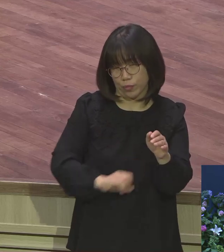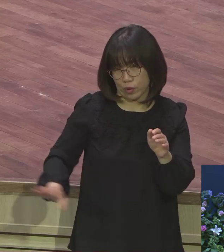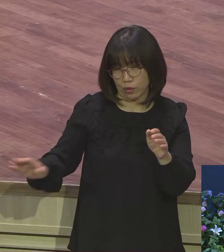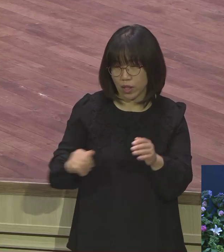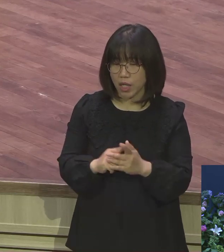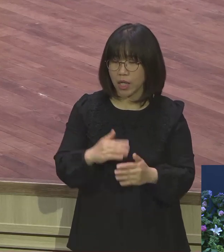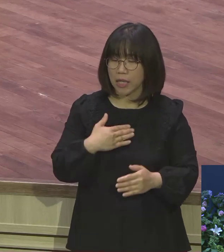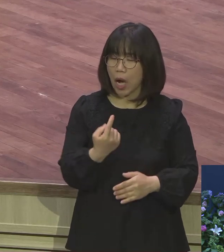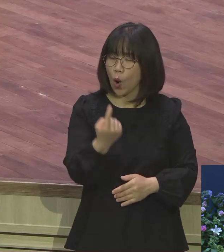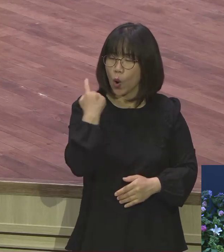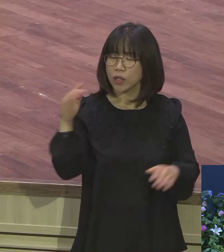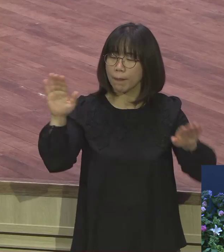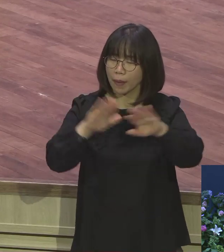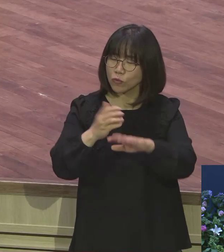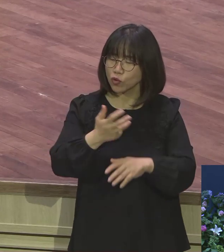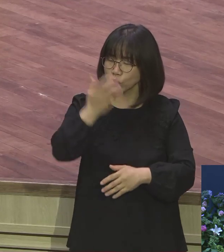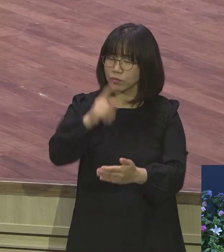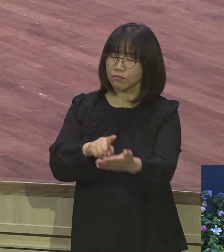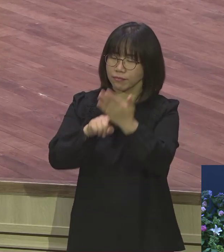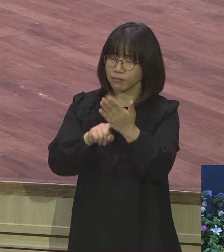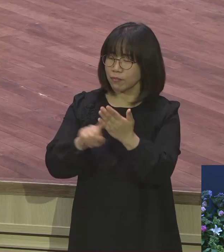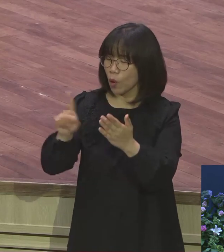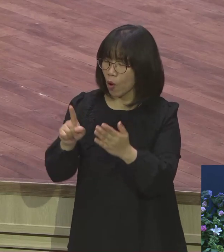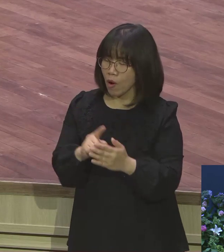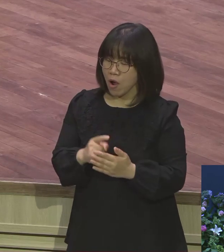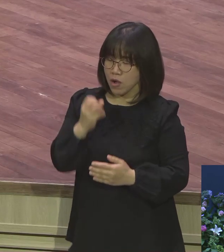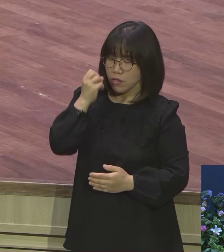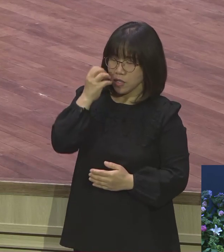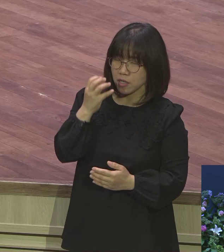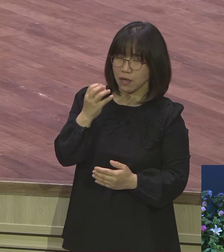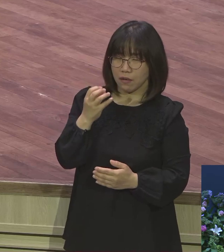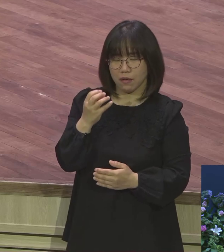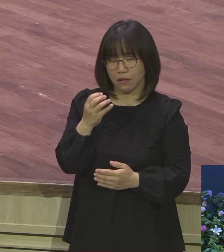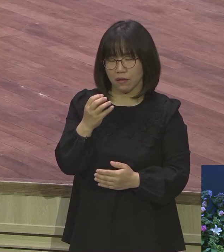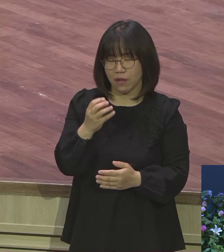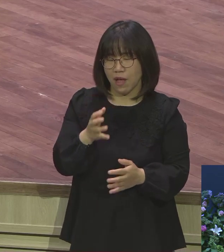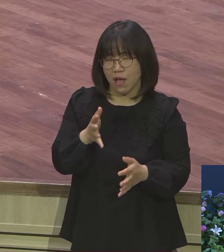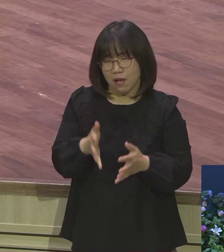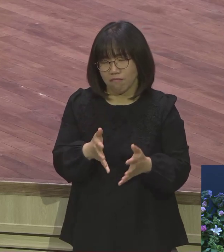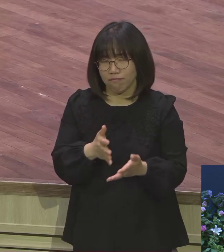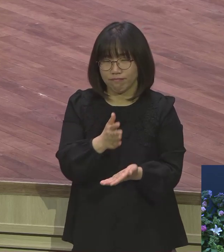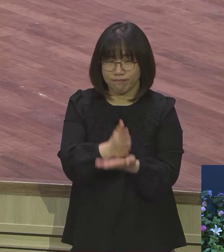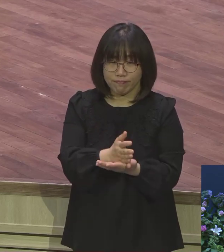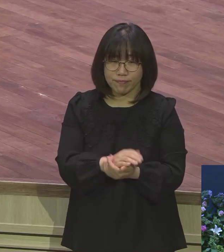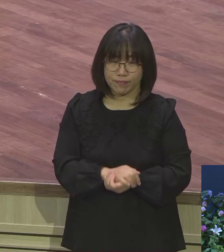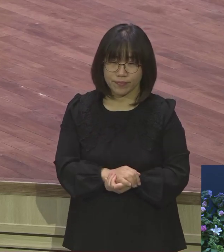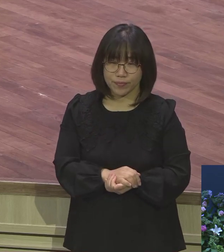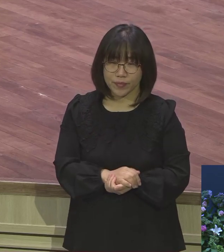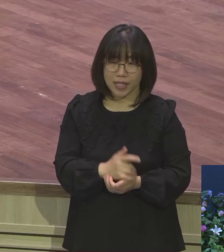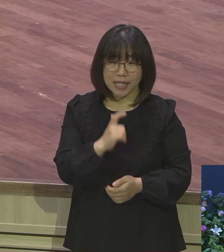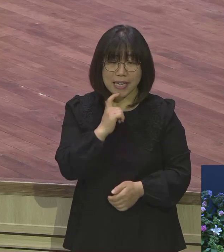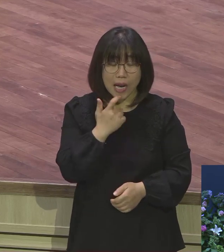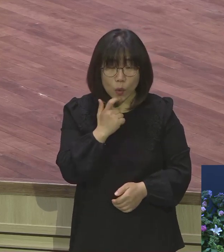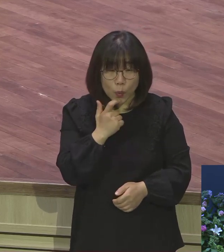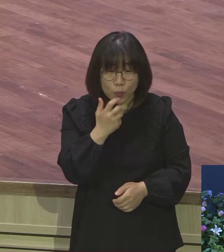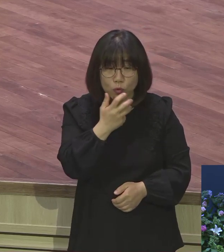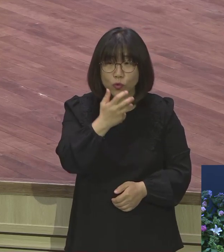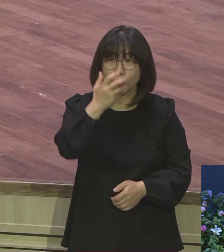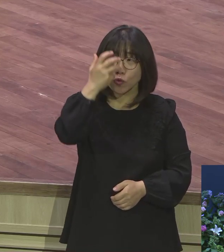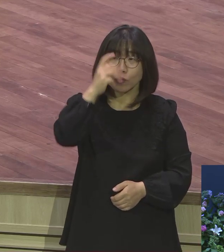꿈을 꿨는데 이때는요 이 야곱이 꿈을 꿨단 말은 환상을